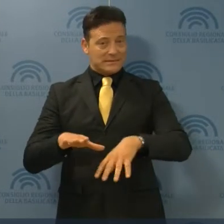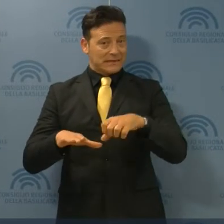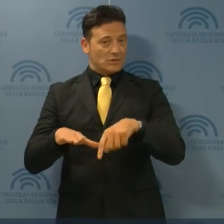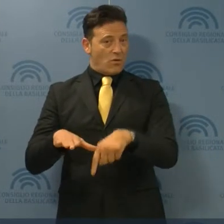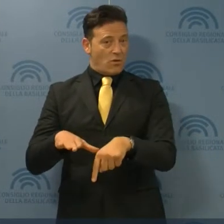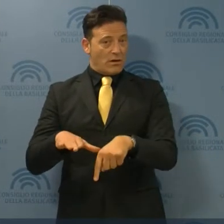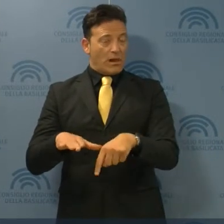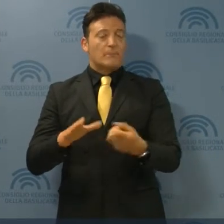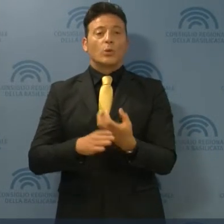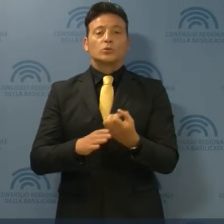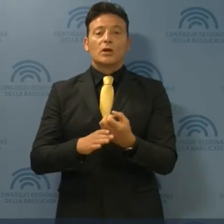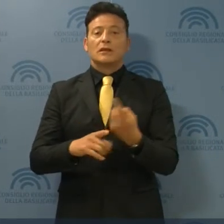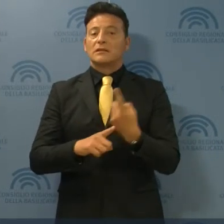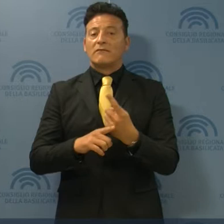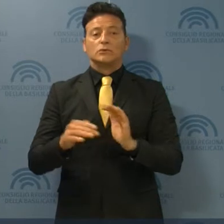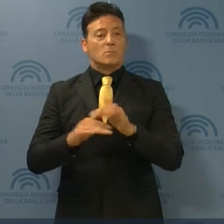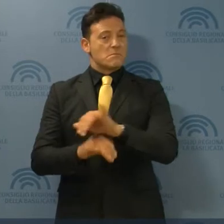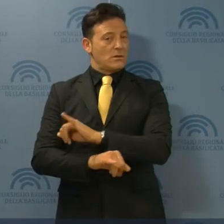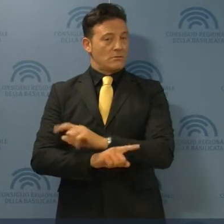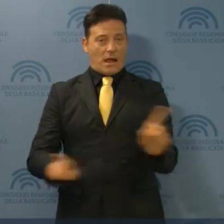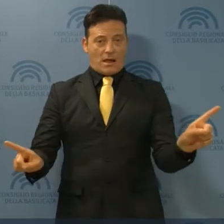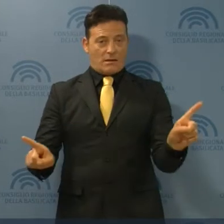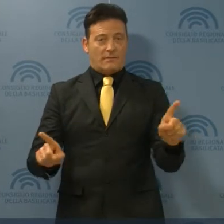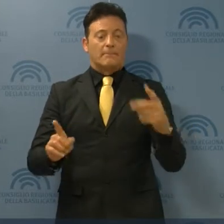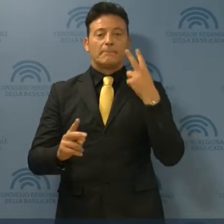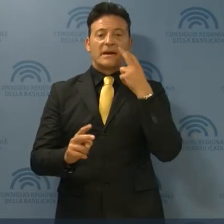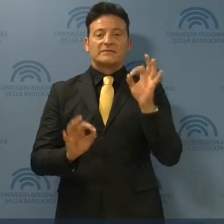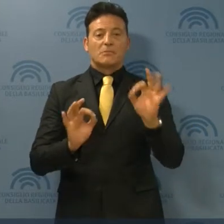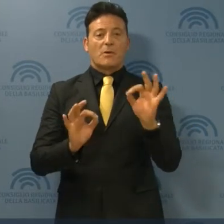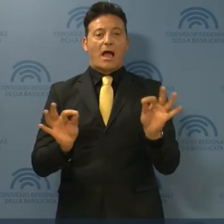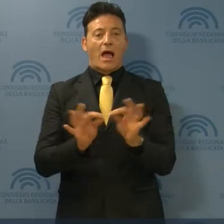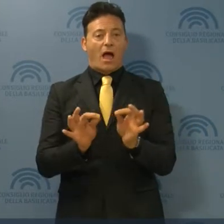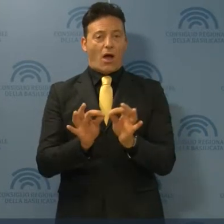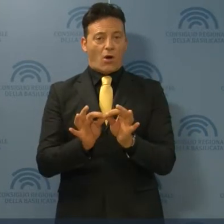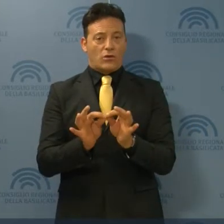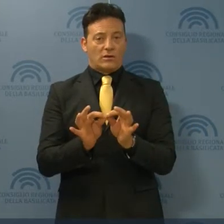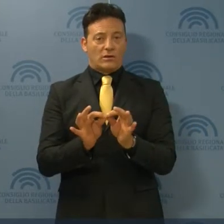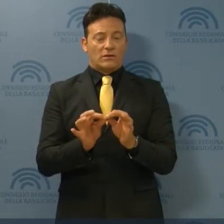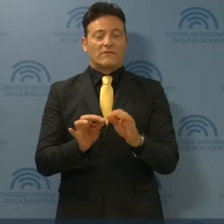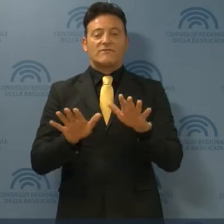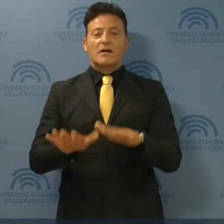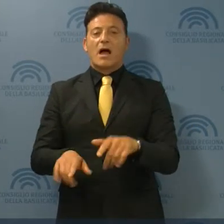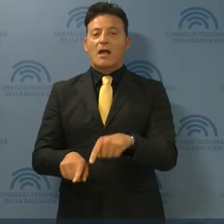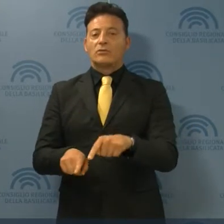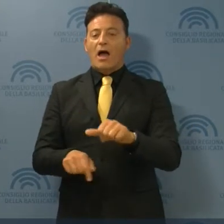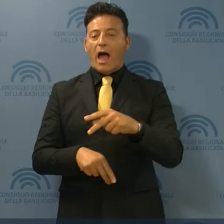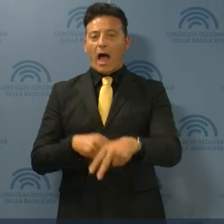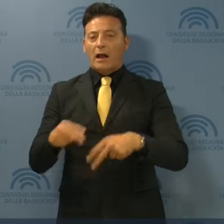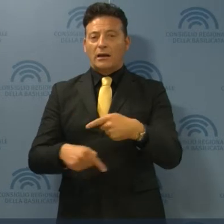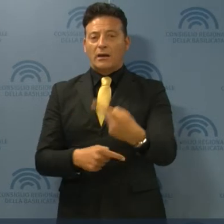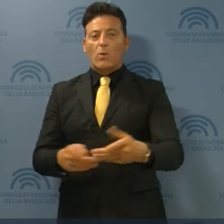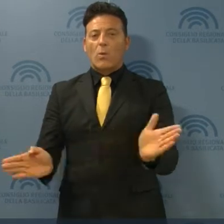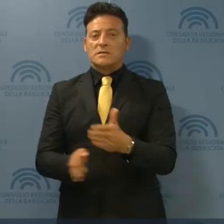produzione non dovrà comunque superare i limiti previsti dagli accordi, fermando nei prossimi anni